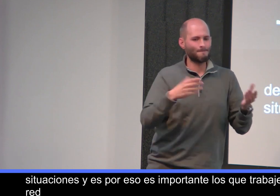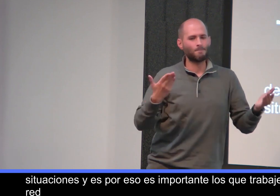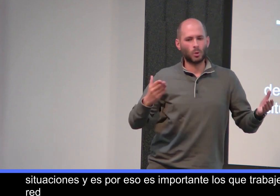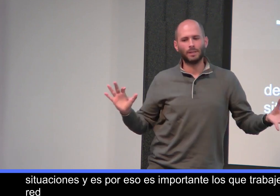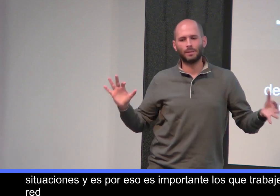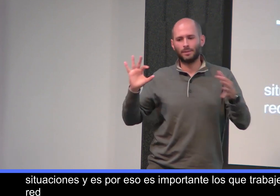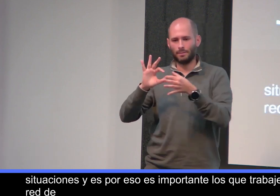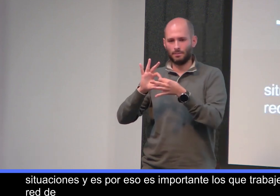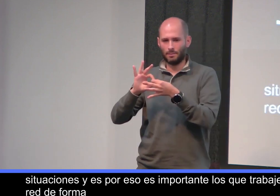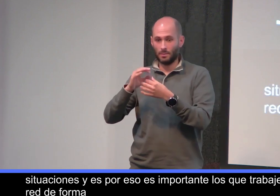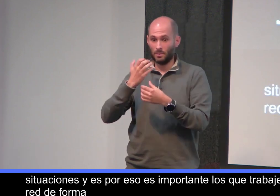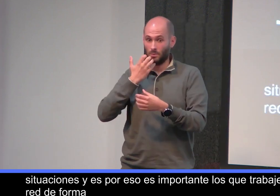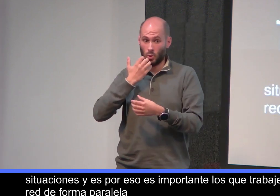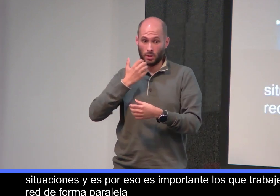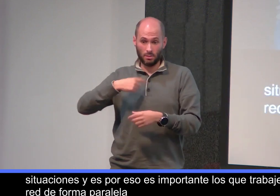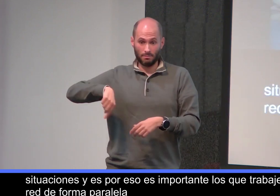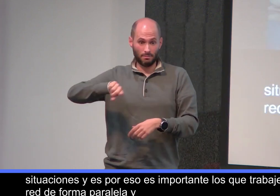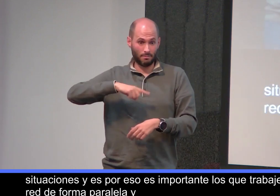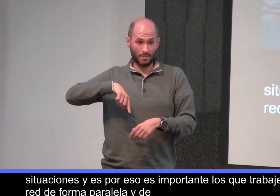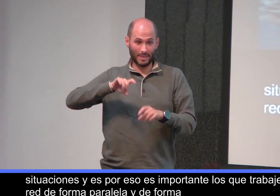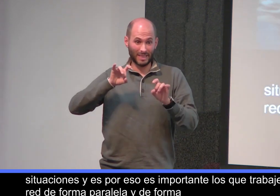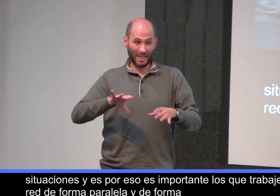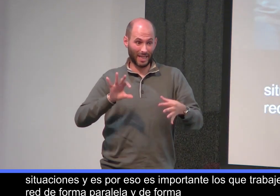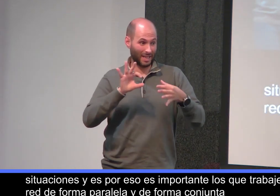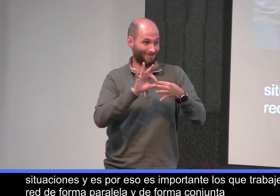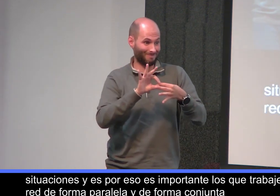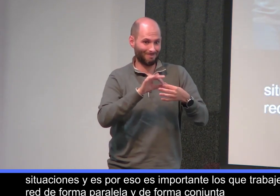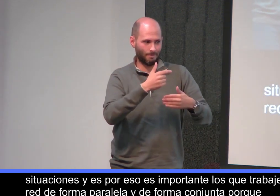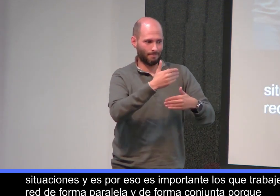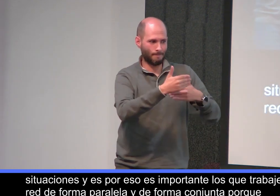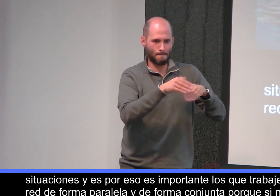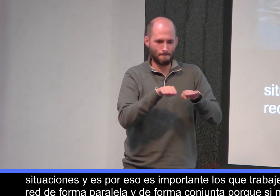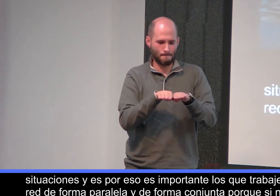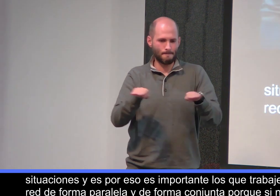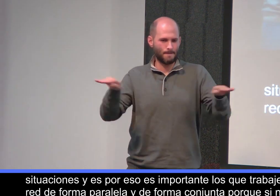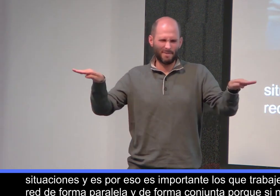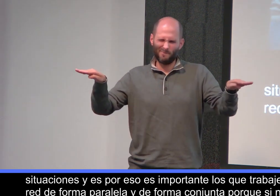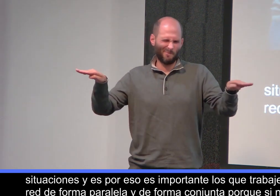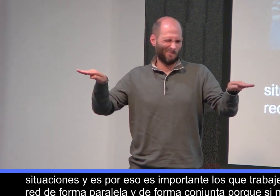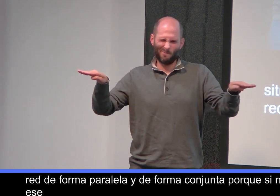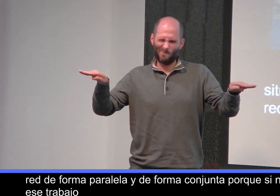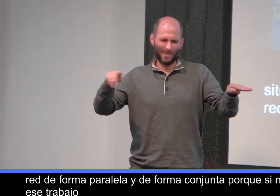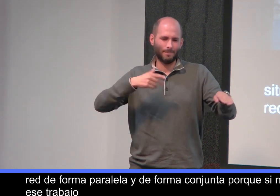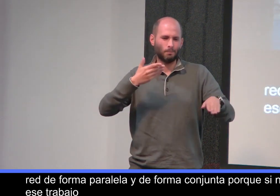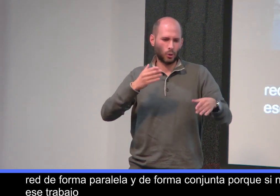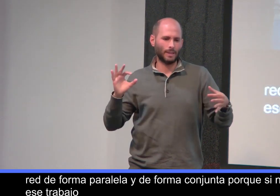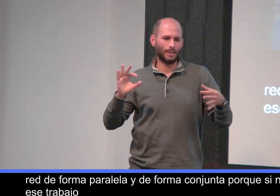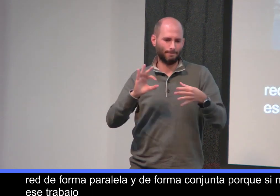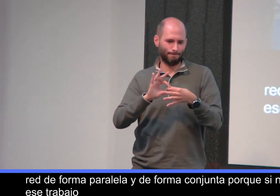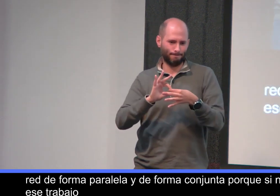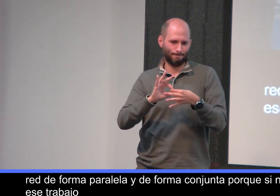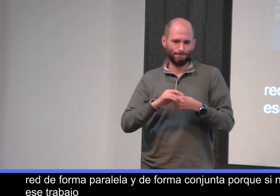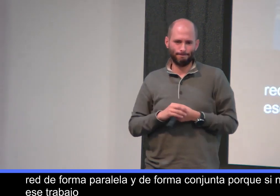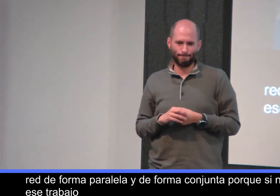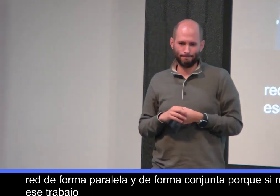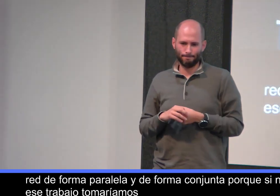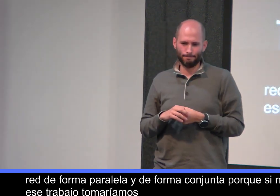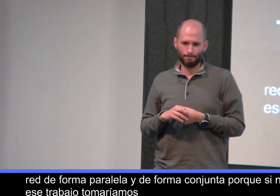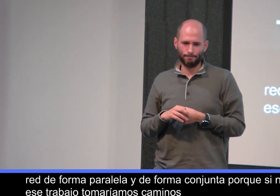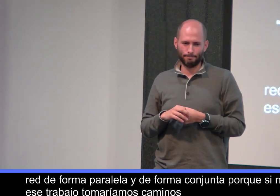forma paralela y de forma conjunta, porque si no, sin ese trabajo tomaríamos caminos diferentes y